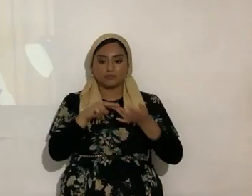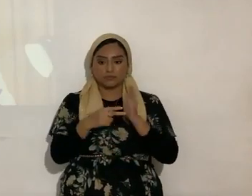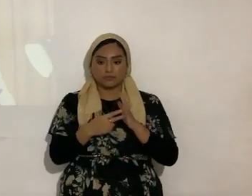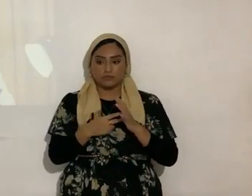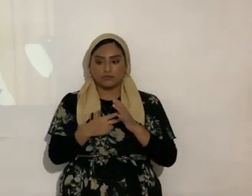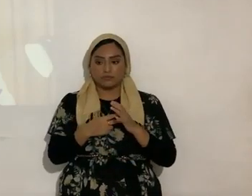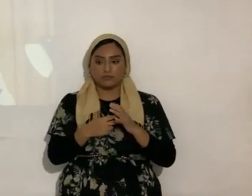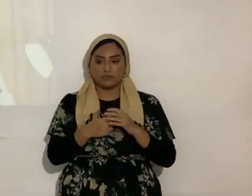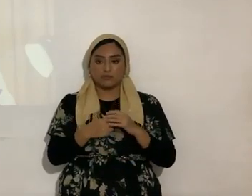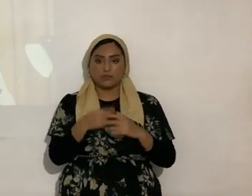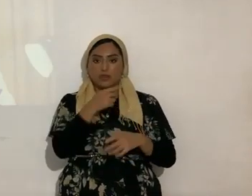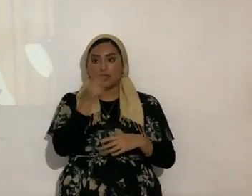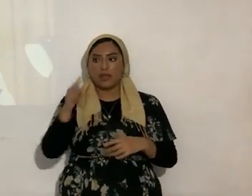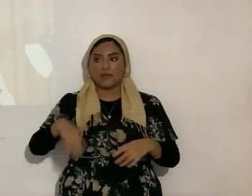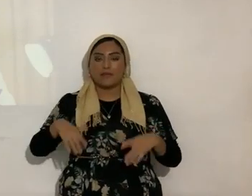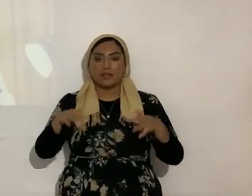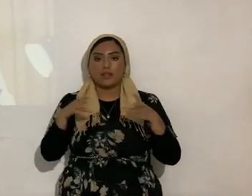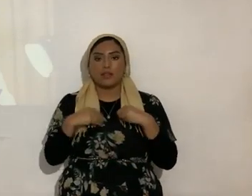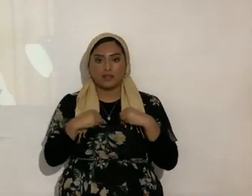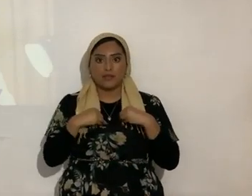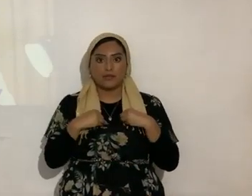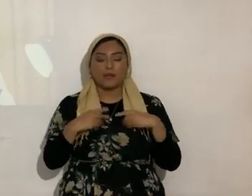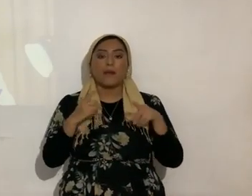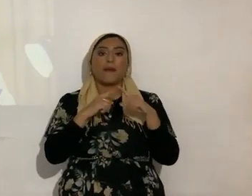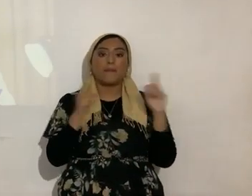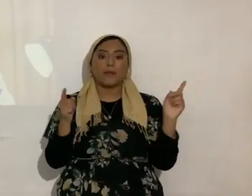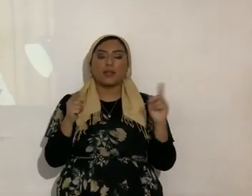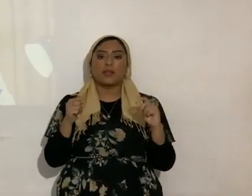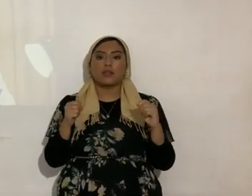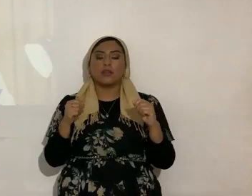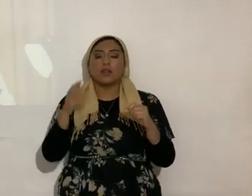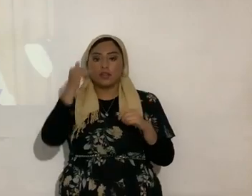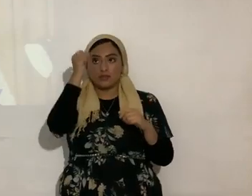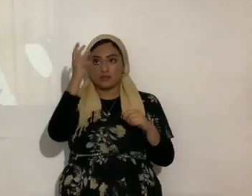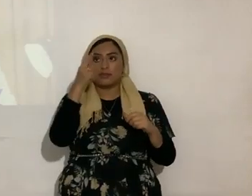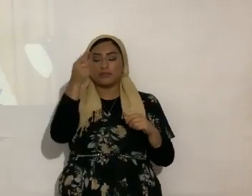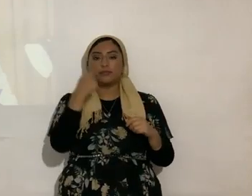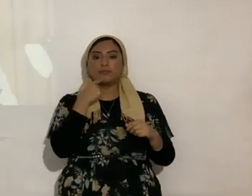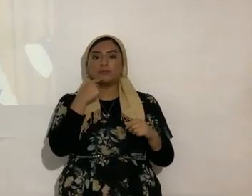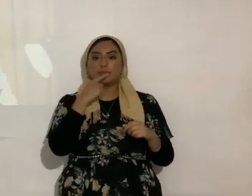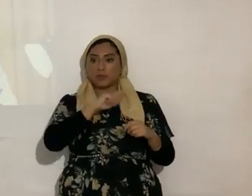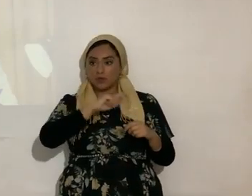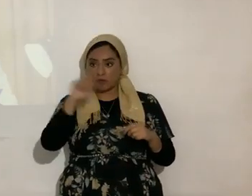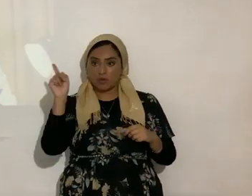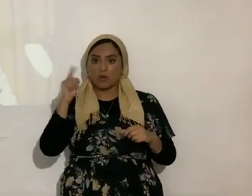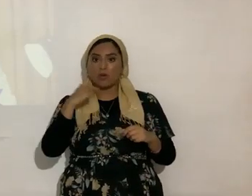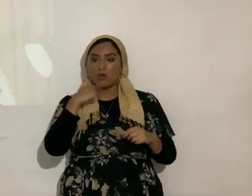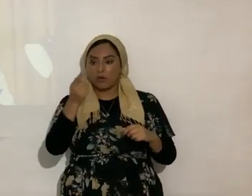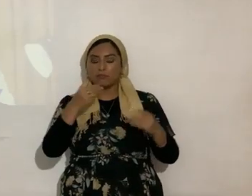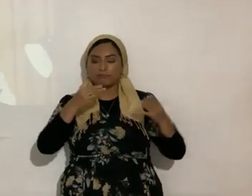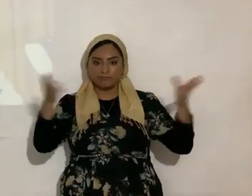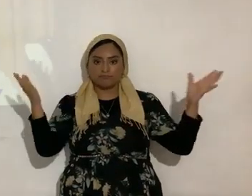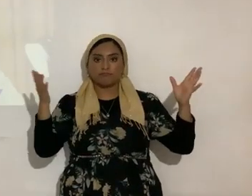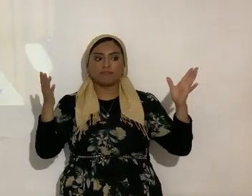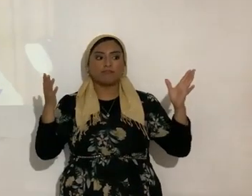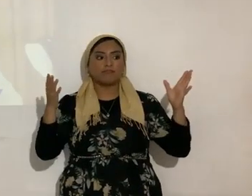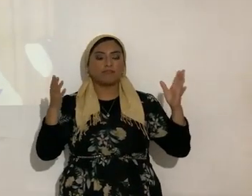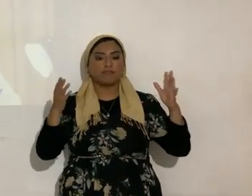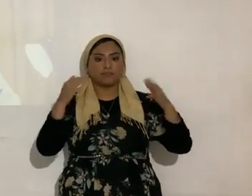que no la hayan aceptado sino es esto porque Yeshua dice vayan ¿sí? y bendigan entren a los hogares y